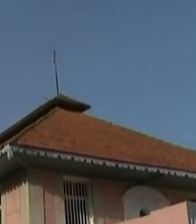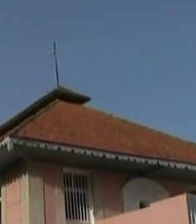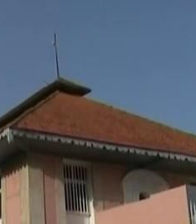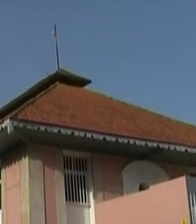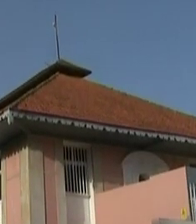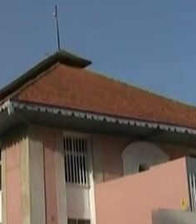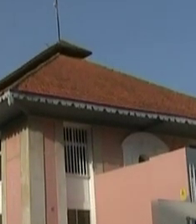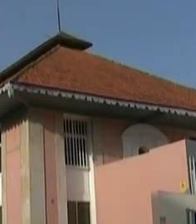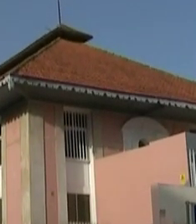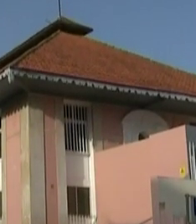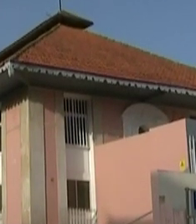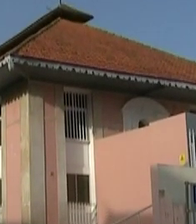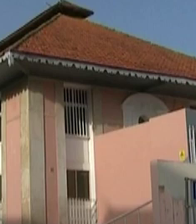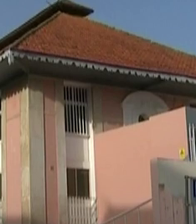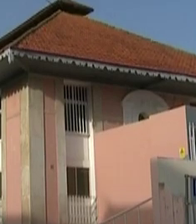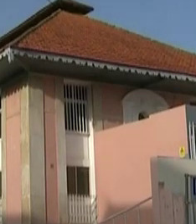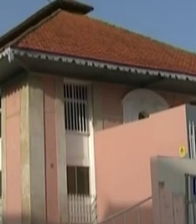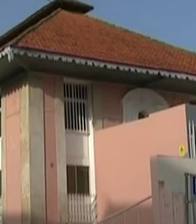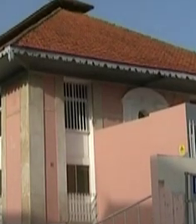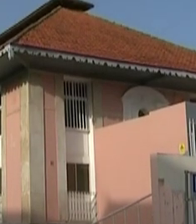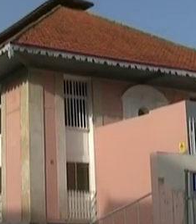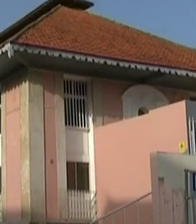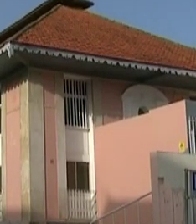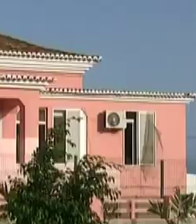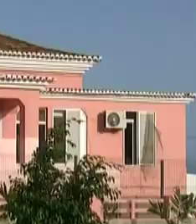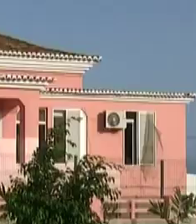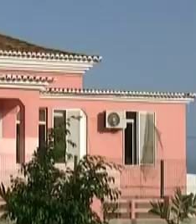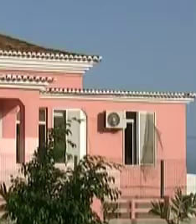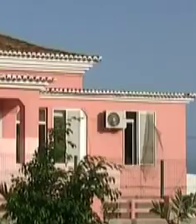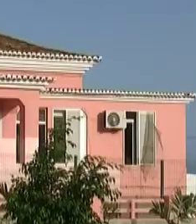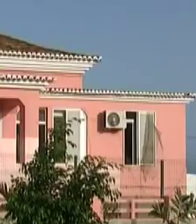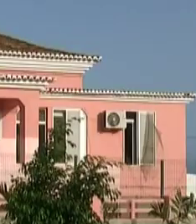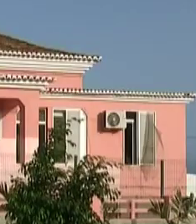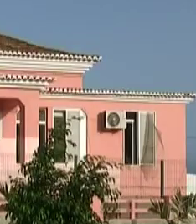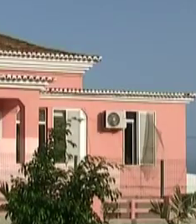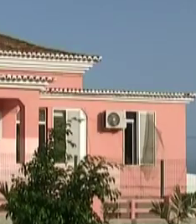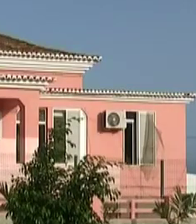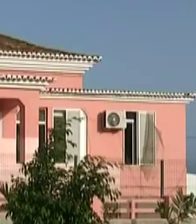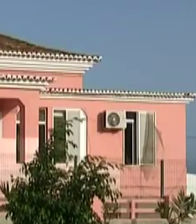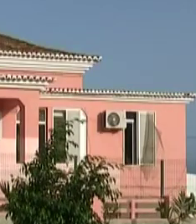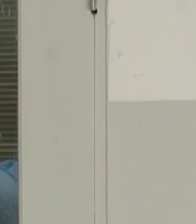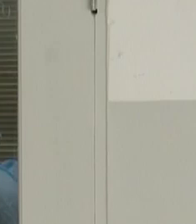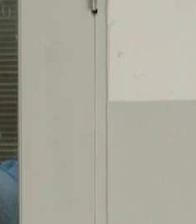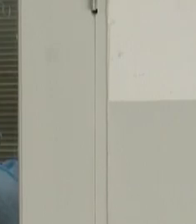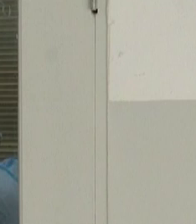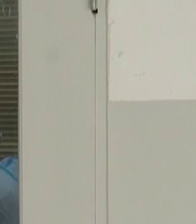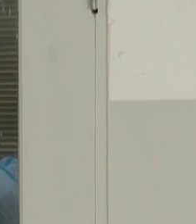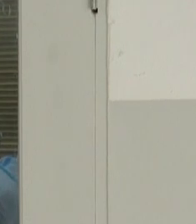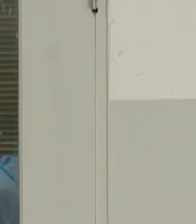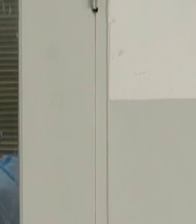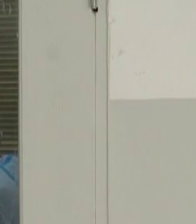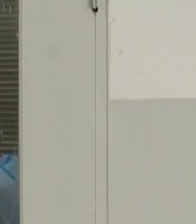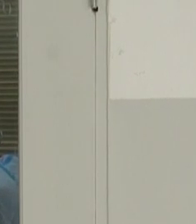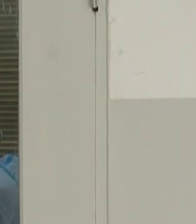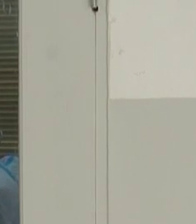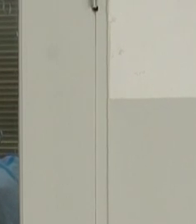Verde registra 24 casos novos de infecção pelo vírus Sars-CoV-2. A maioria dos casos na Ilha do Sal, na Ilha da Boa Vista e em